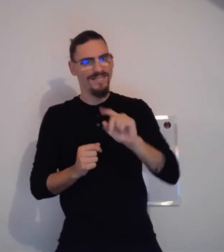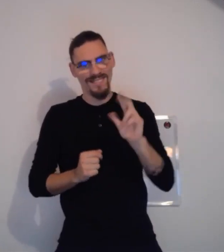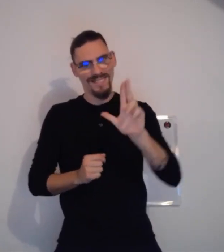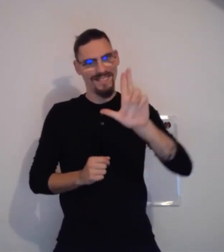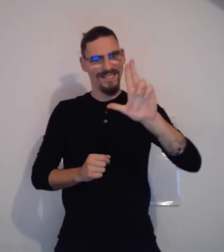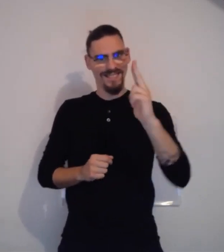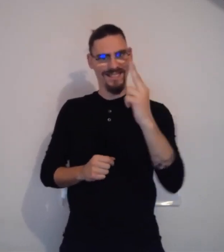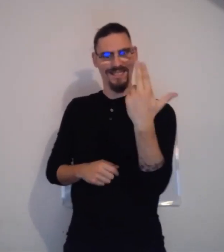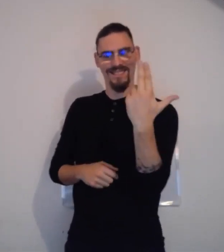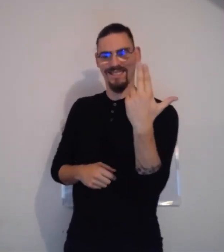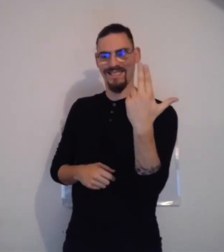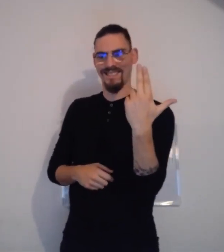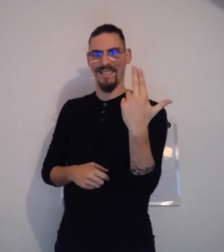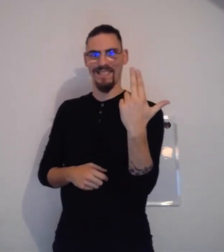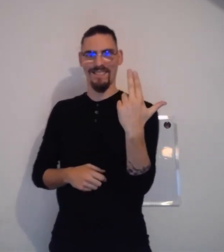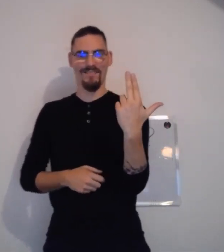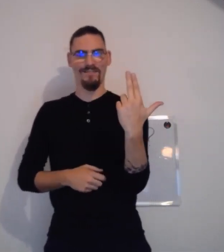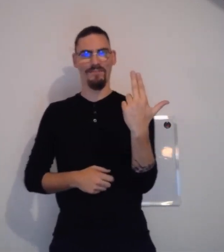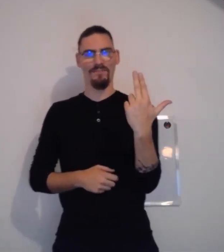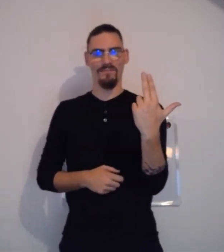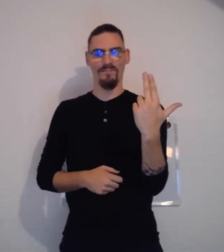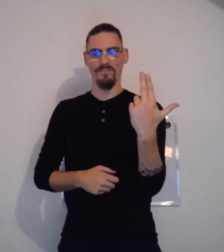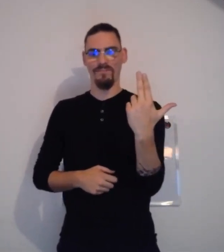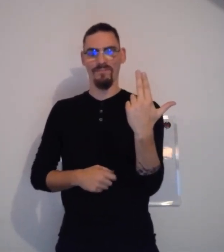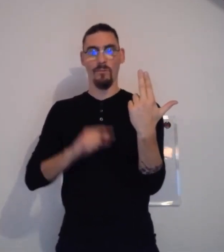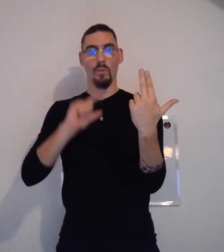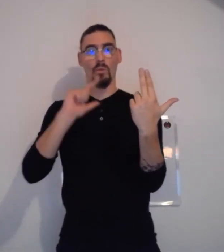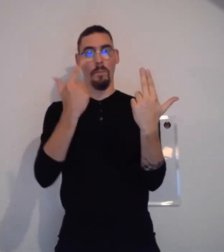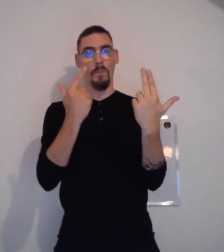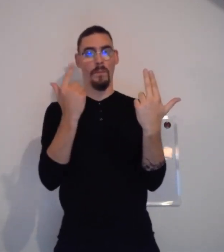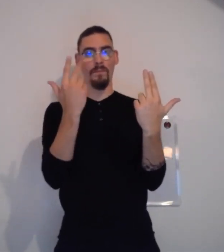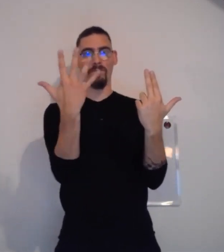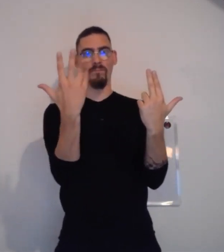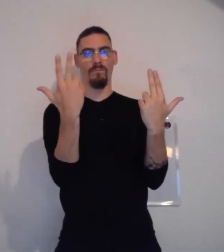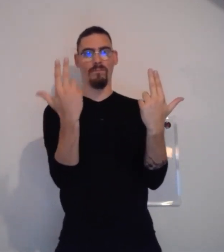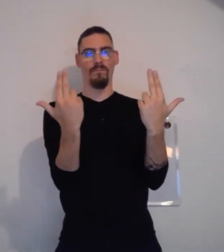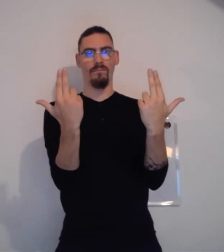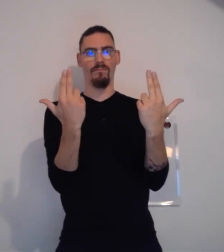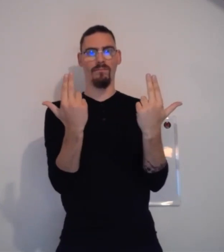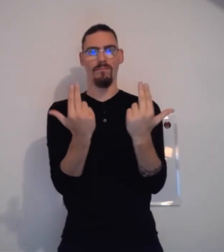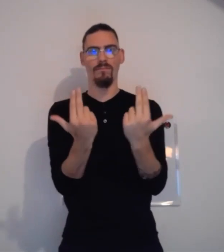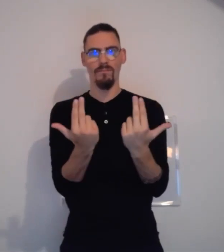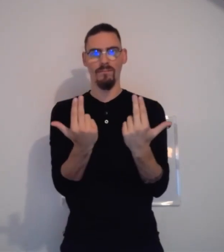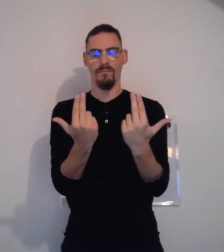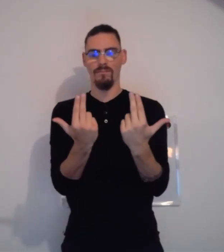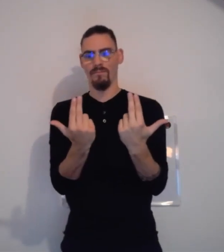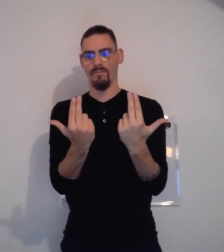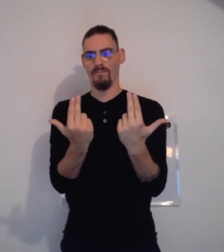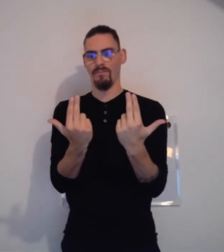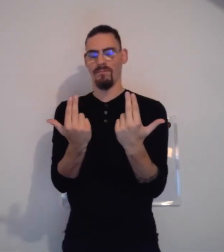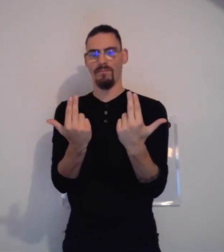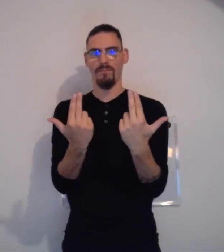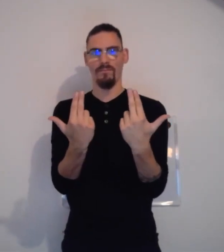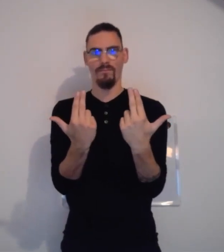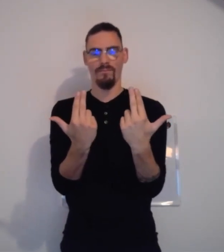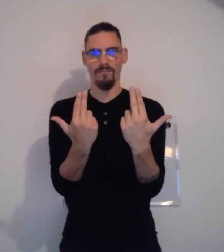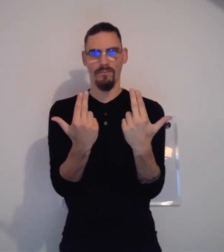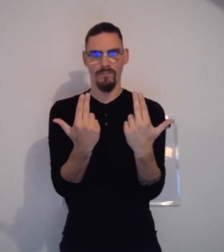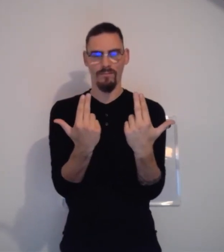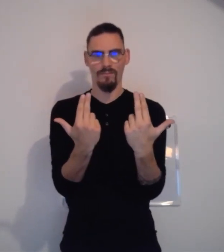Alors, attention, ce n pas un pistolet. Vous voyez ? On fait les formes, mais ça l'est pas. Le deuxième, voilà, on fait les deux mains pareilles.